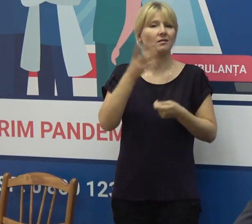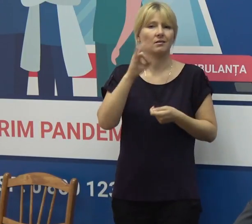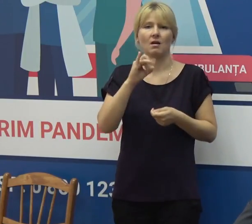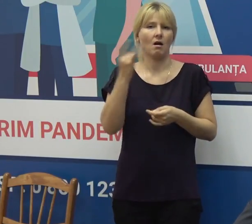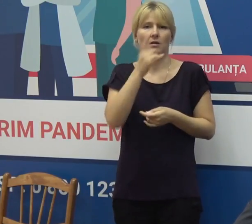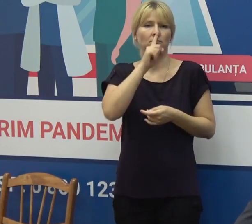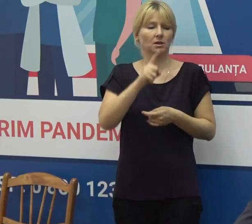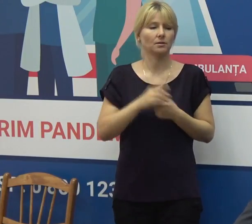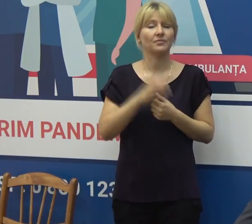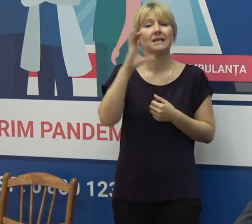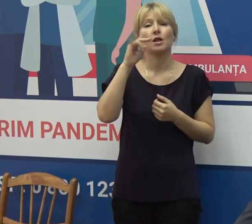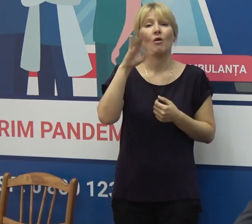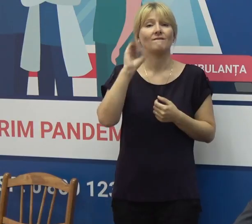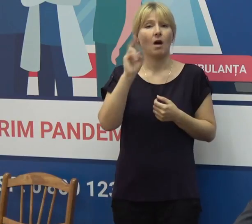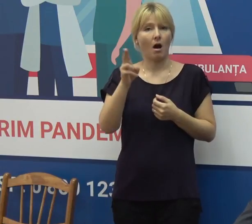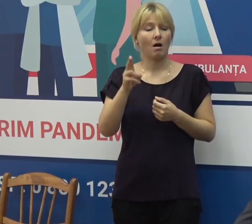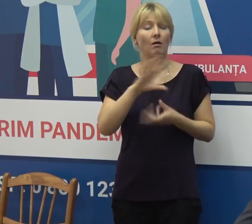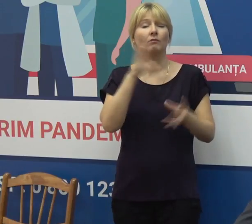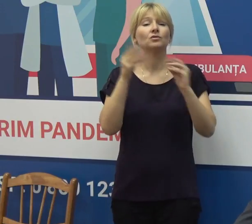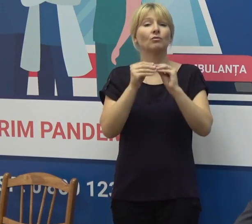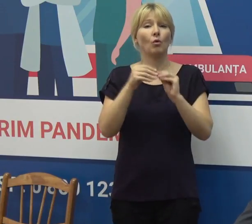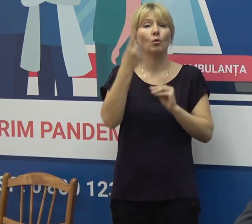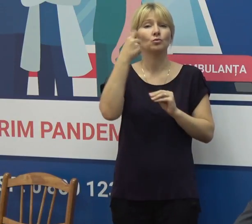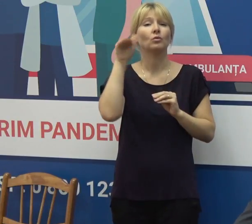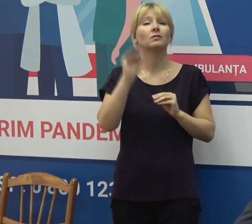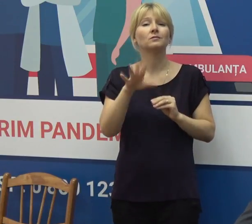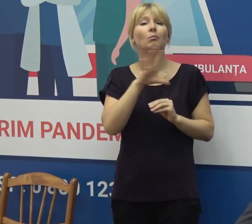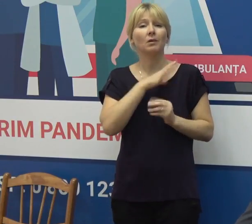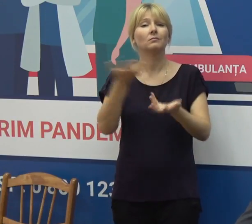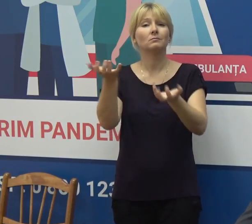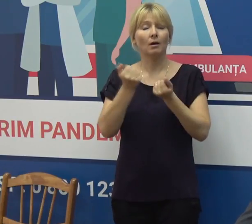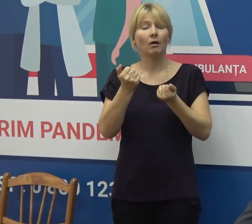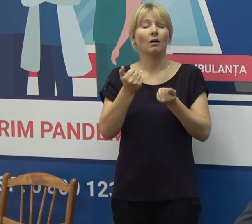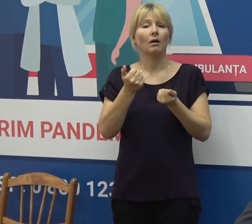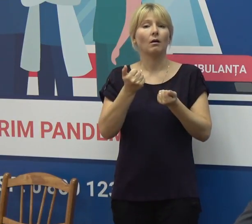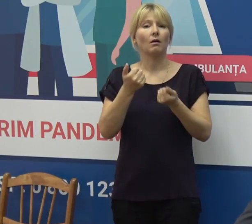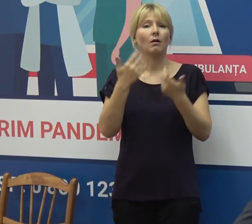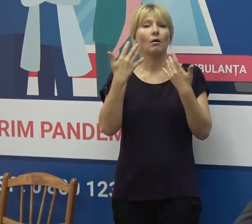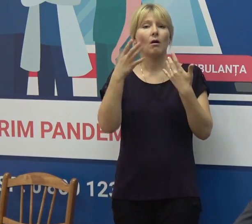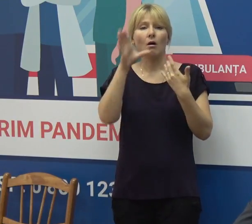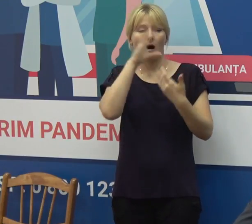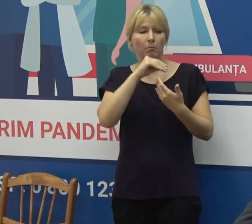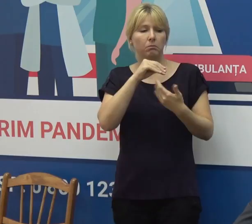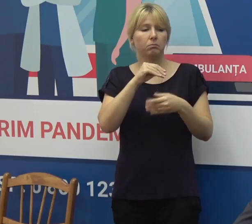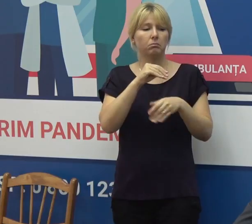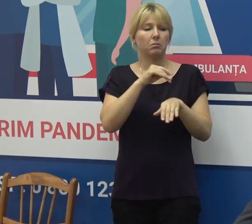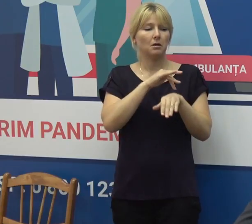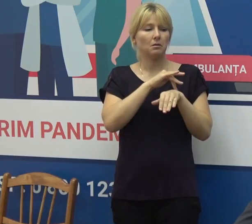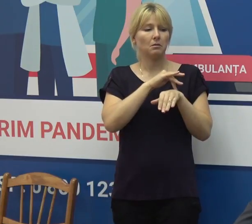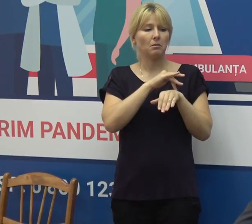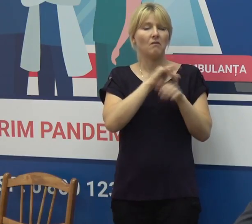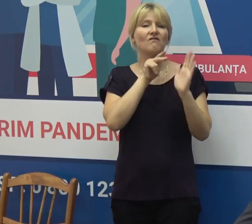Vaccinul Sinovac din cele 100.000 de vaccinuri achiziționat s-a reușit, practic, administrarea până la momenta